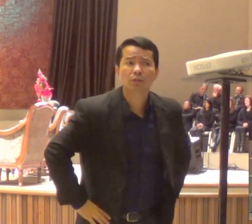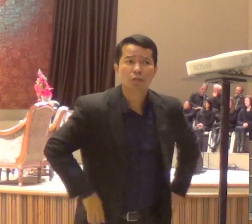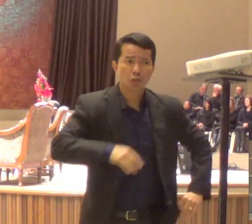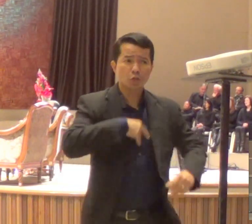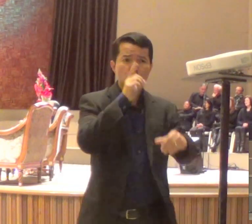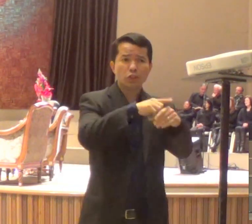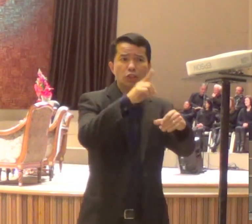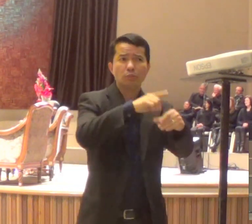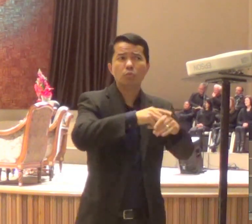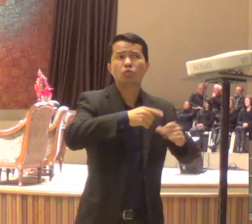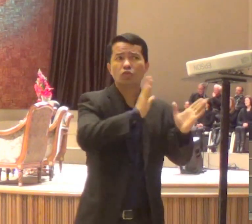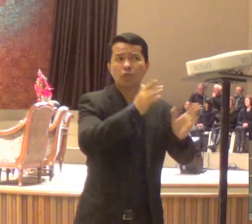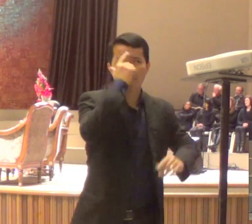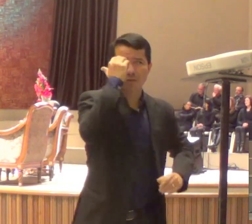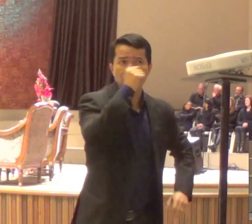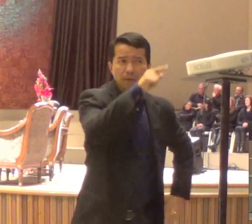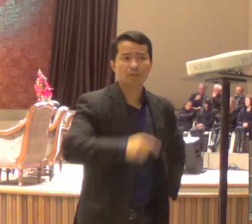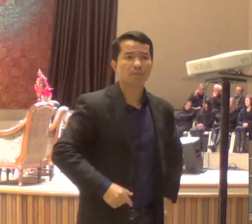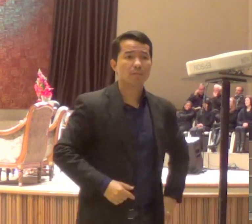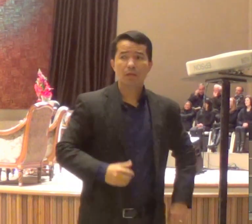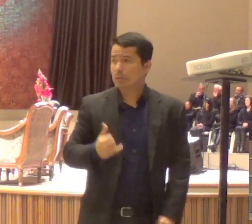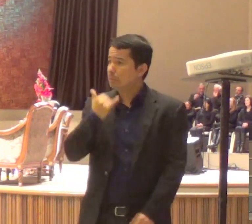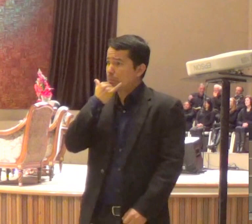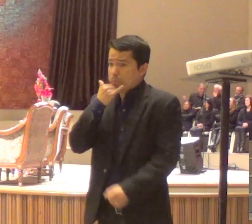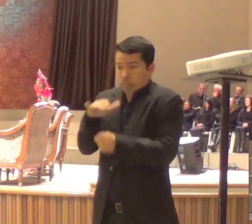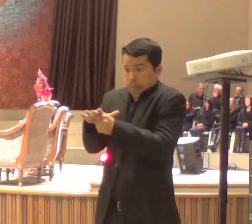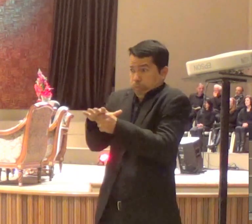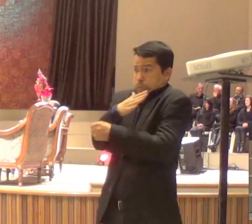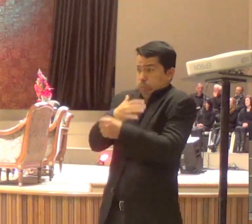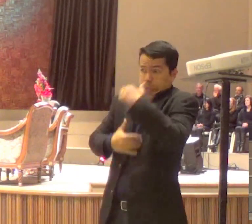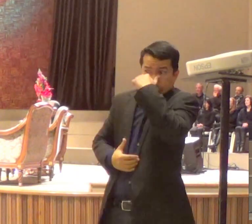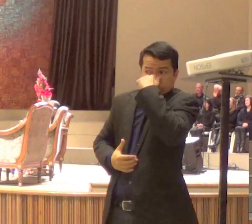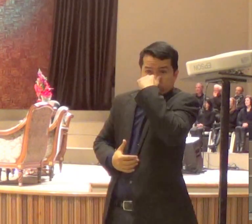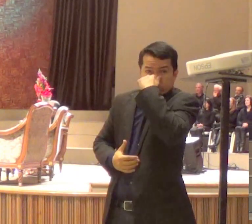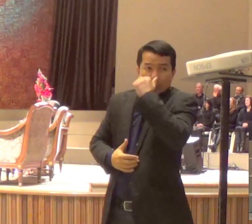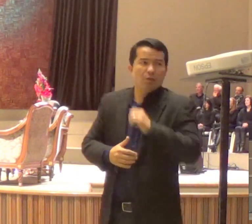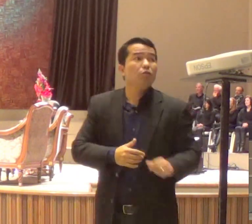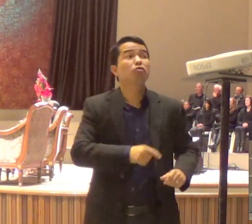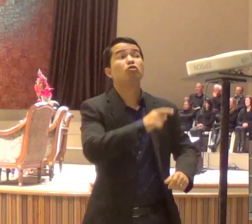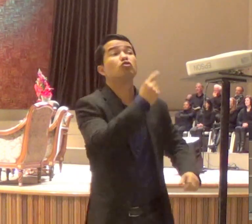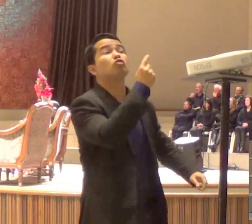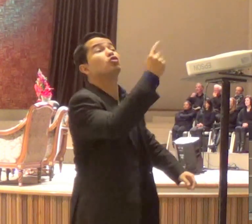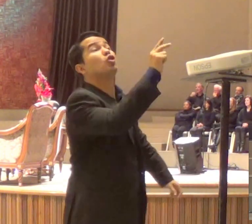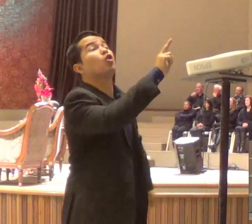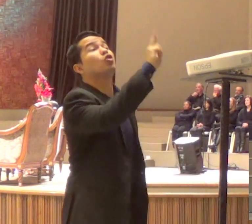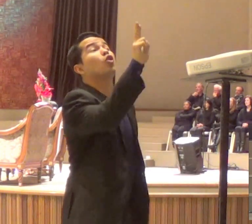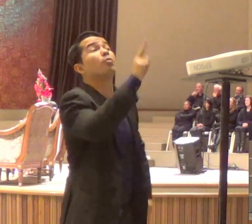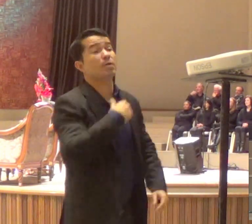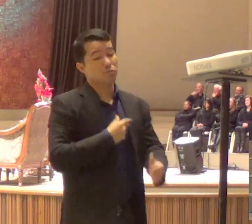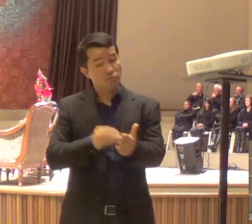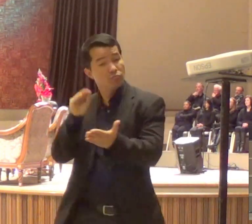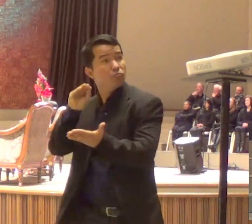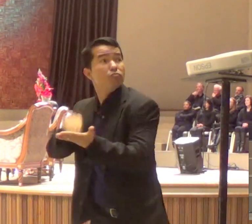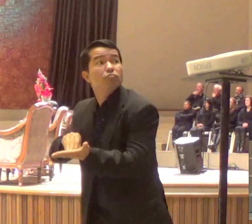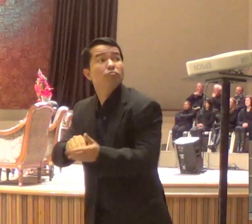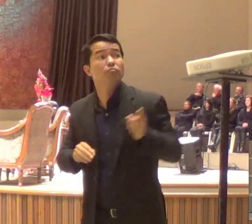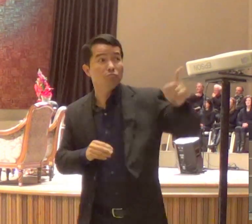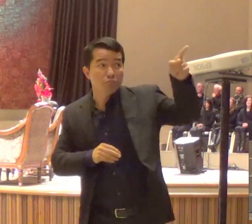Não, mas não tem, está lotado, então eu vou falar, me dá o seu nome, que eu vou pedir para ele, despedir você, esquece que é o irmão dele, que está lá,